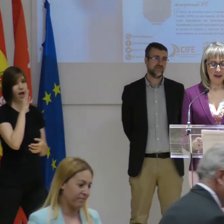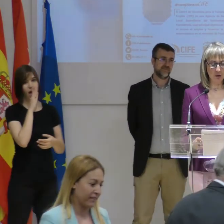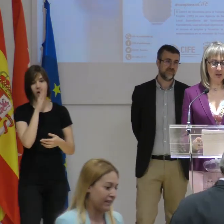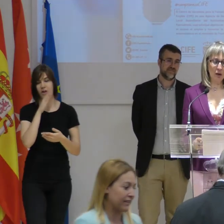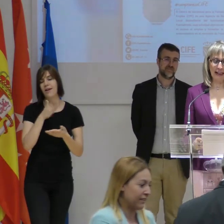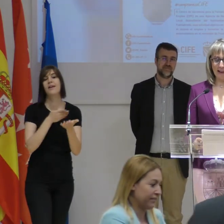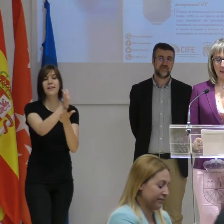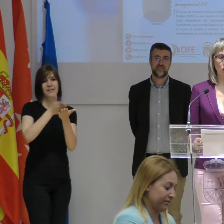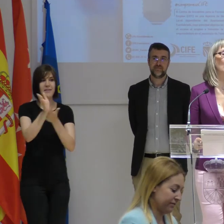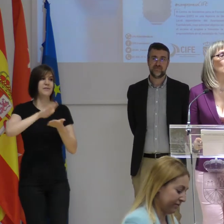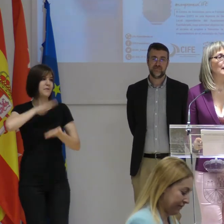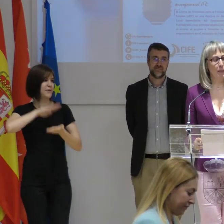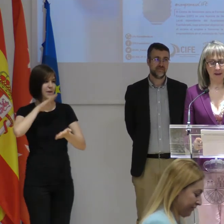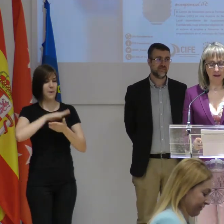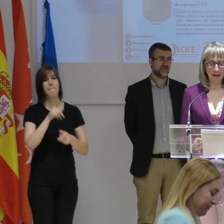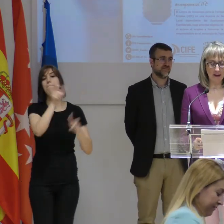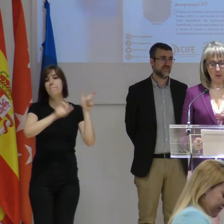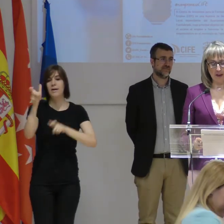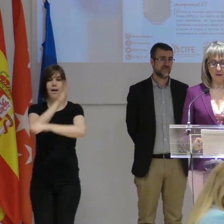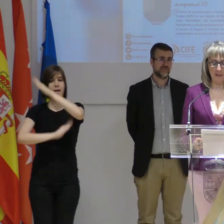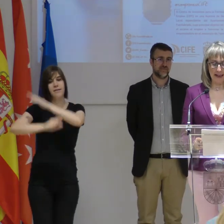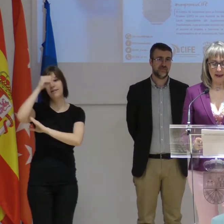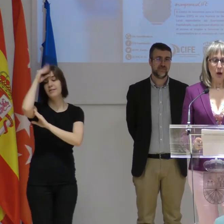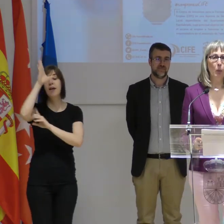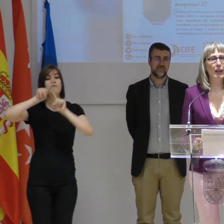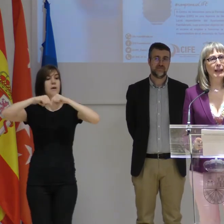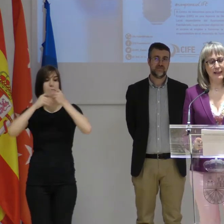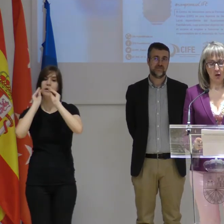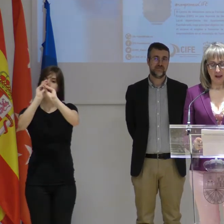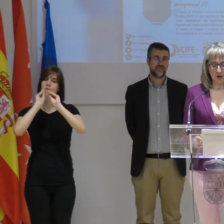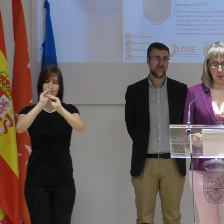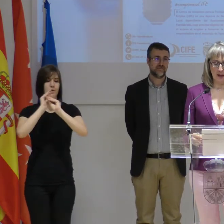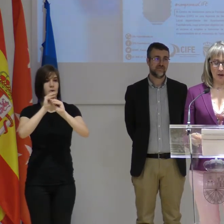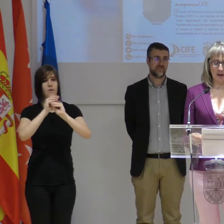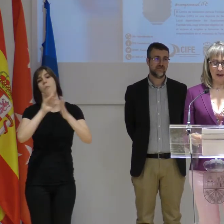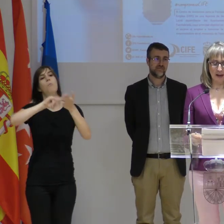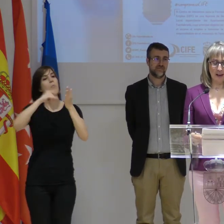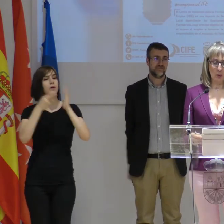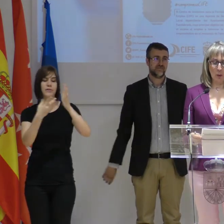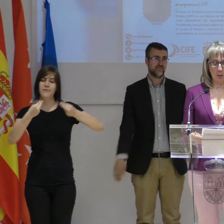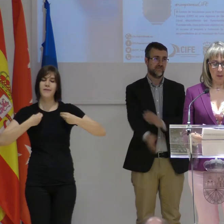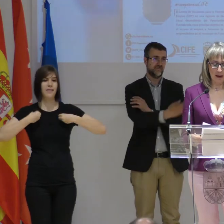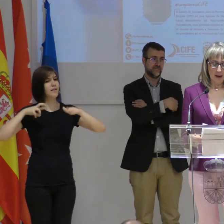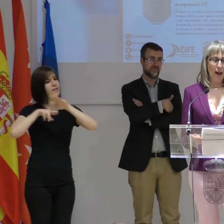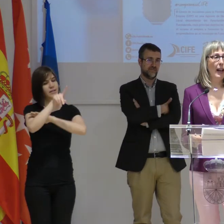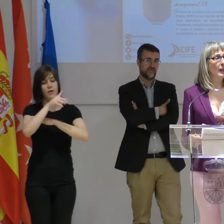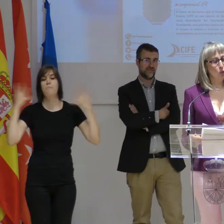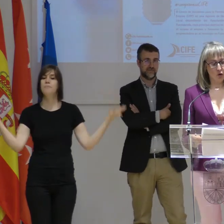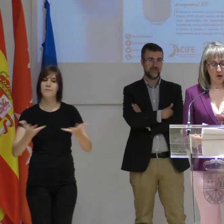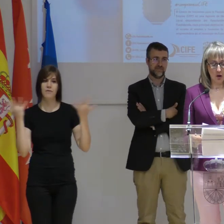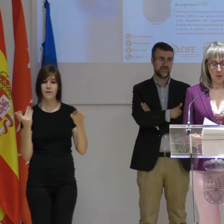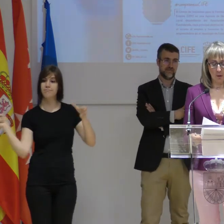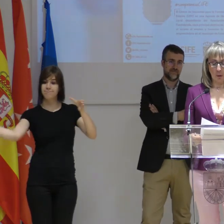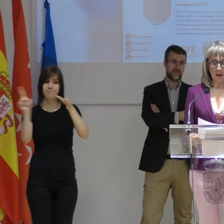funcional. Contribuir a que cada persona con discapacidad intelectual y su familia puedan desarrollar su proyecto de vida, así como promover la